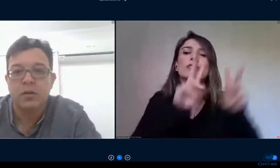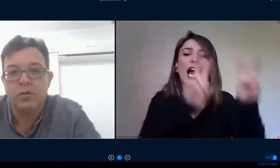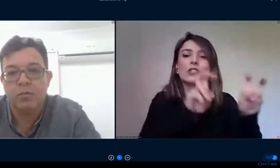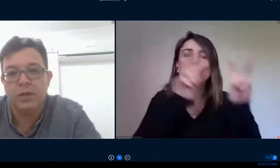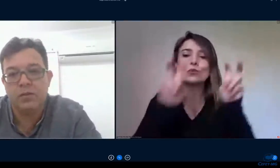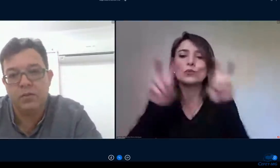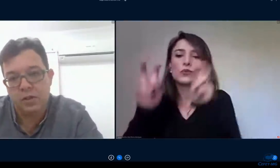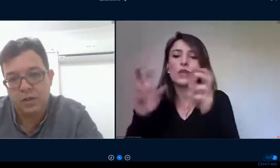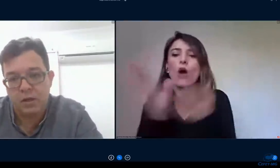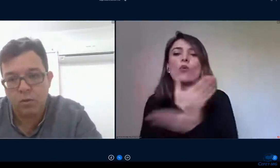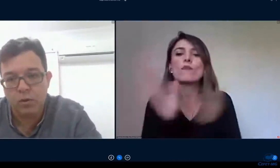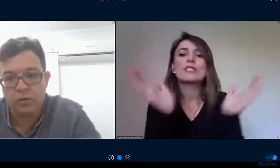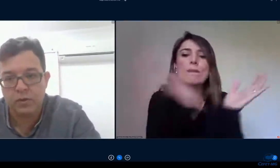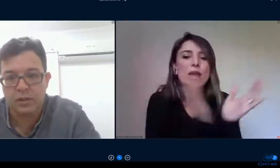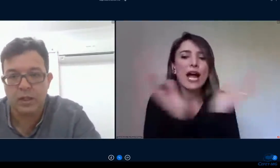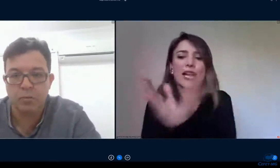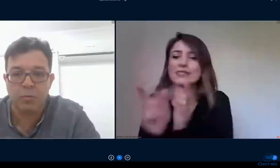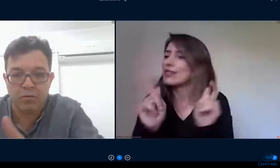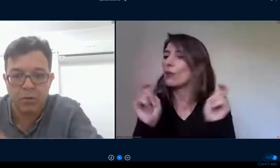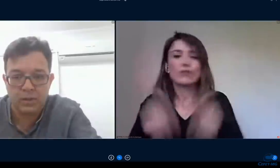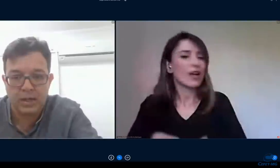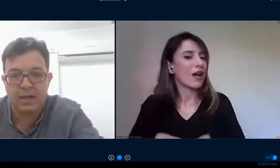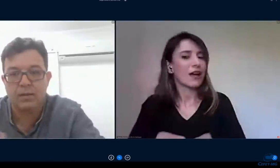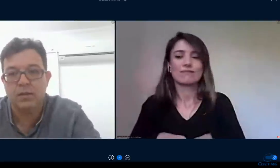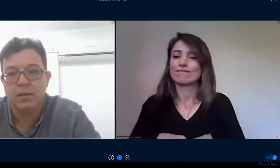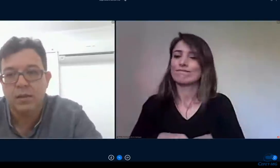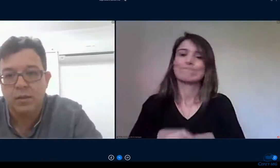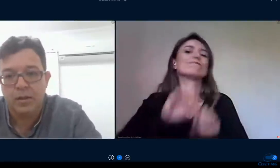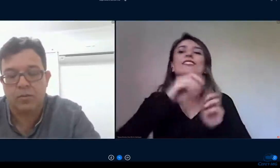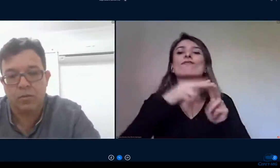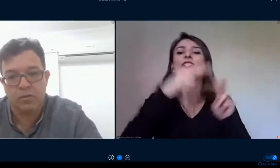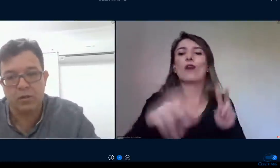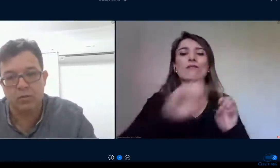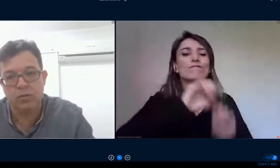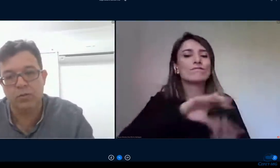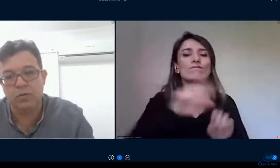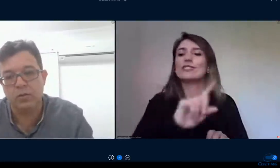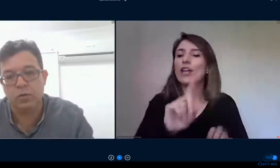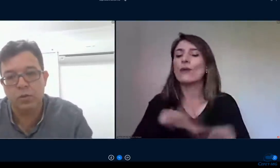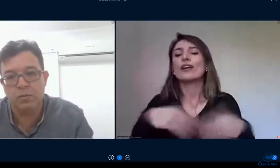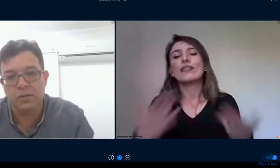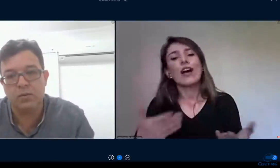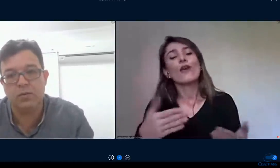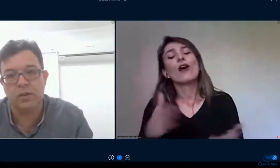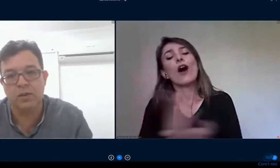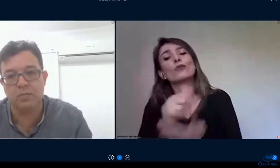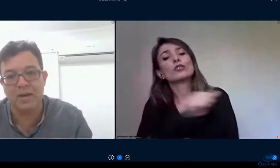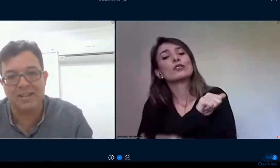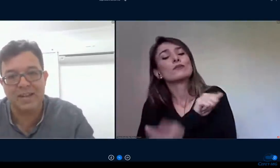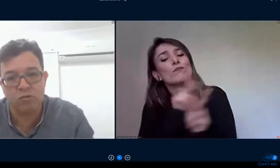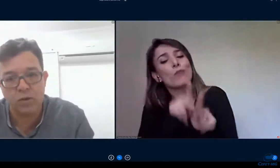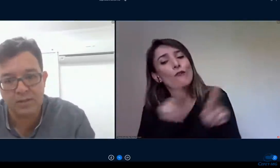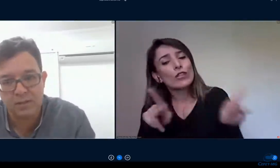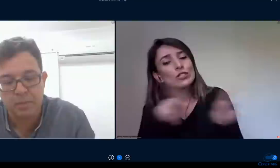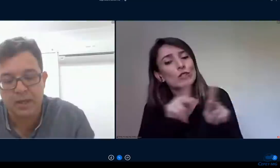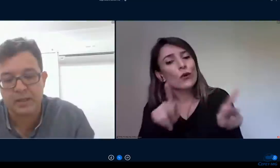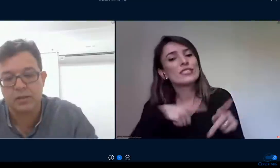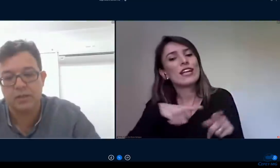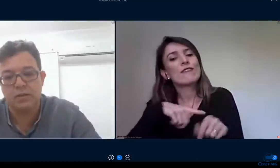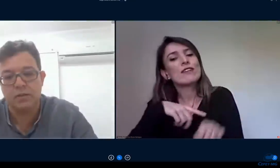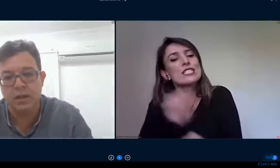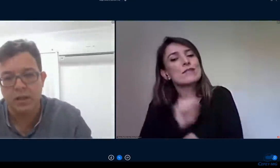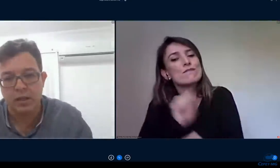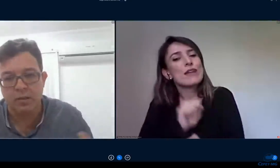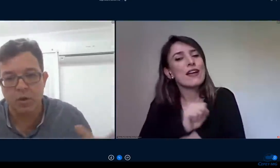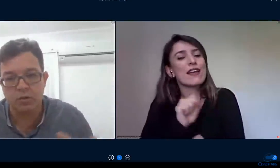abril os meses de agosto setembro para voltar com os alunos em turmas reduzidas para dar só essas